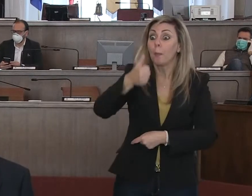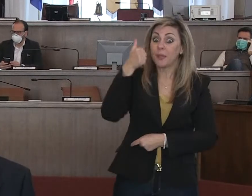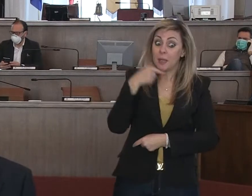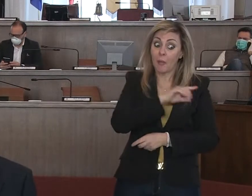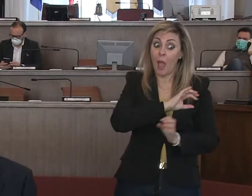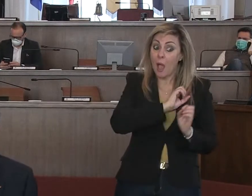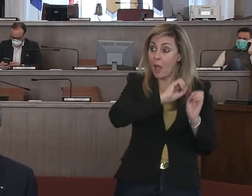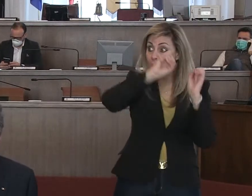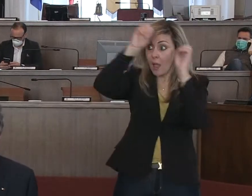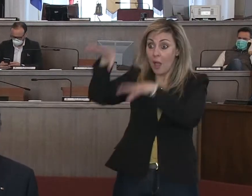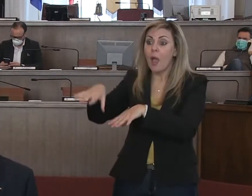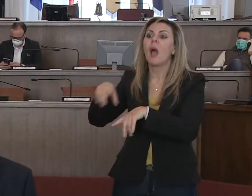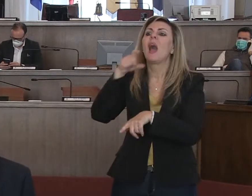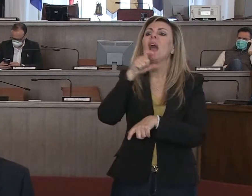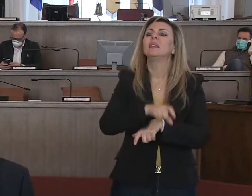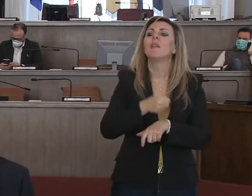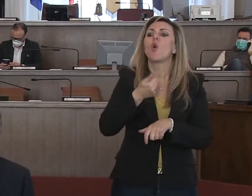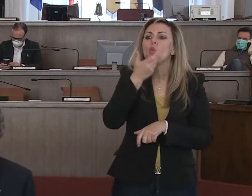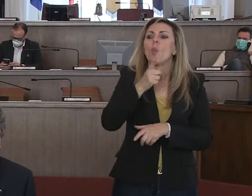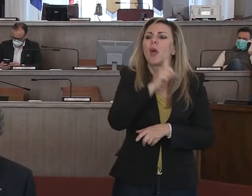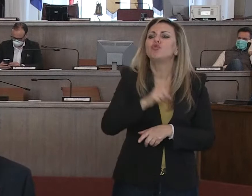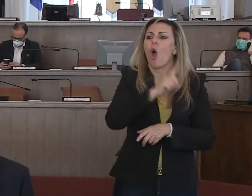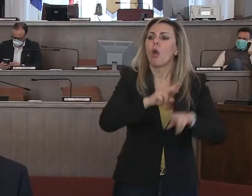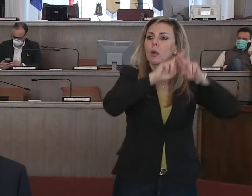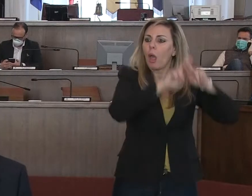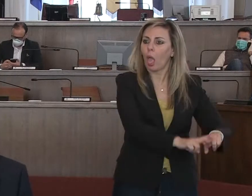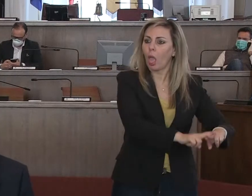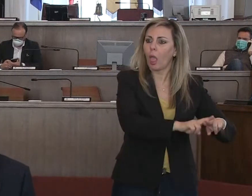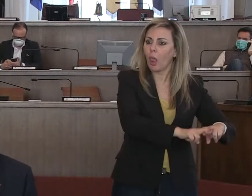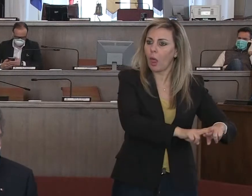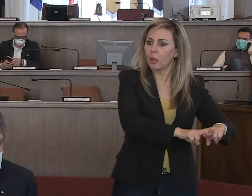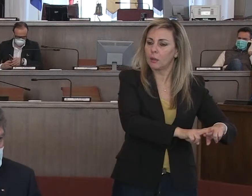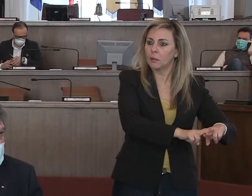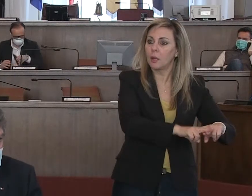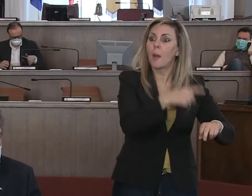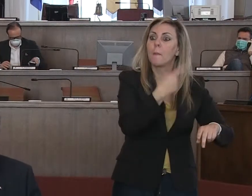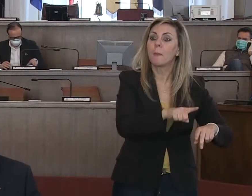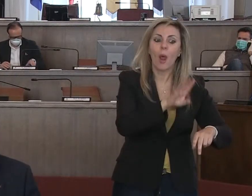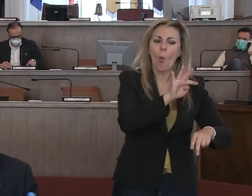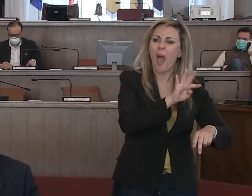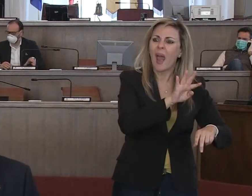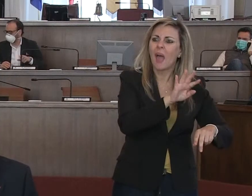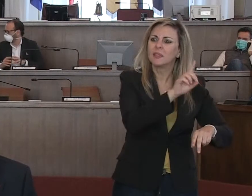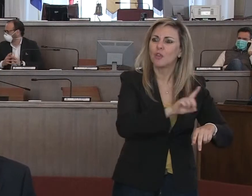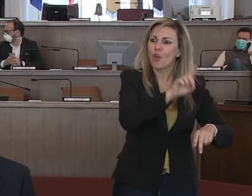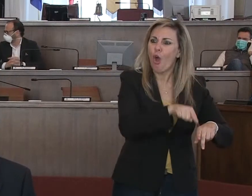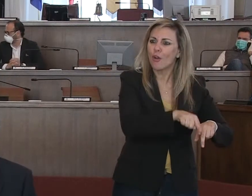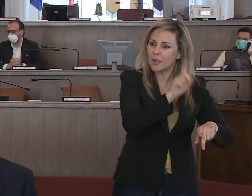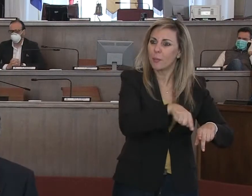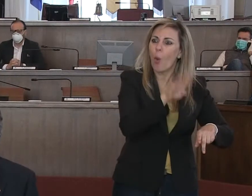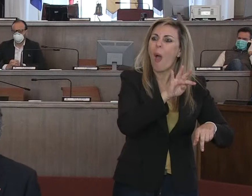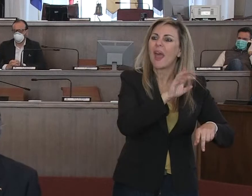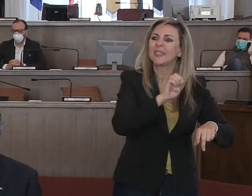in discarica verranno stoccati per un numero di giorni sufficiente a terminare la quarantena anche per gli oggetti